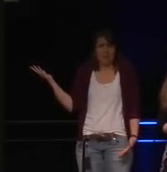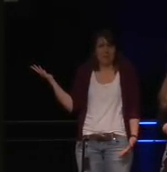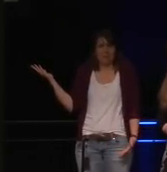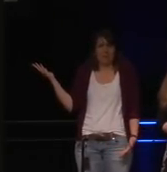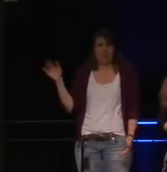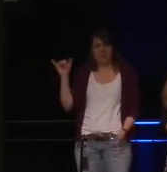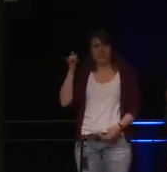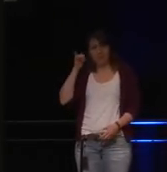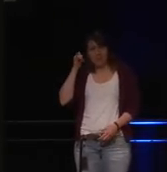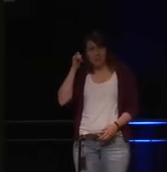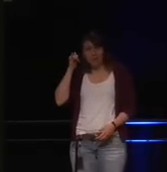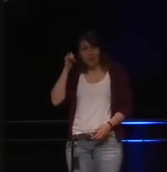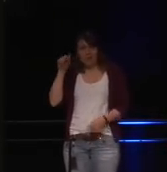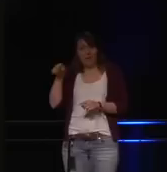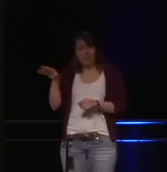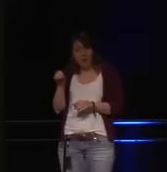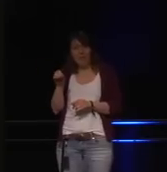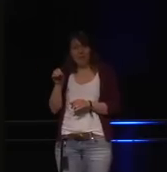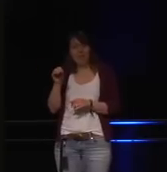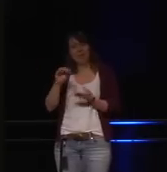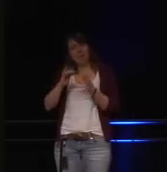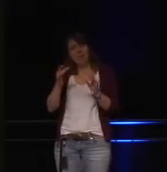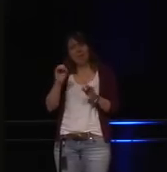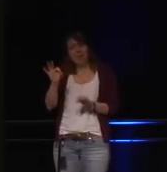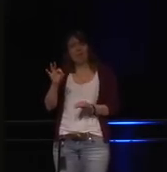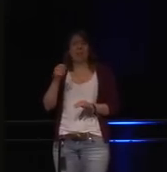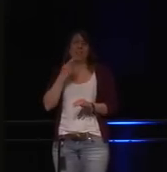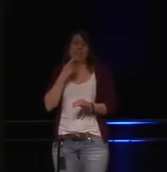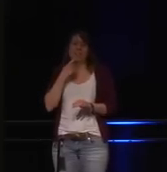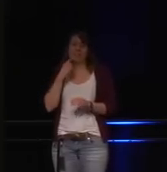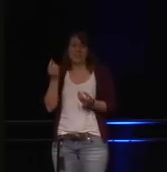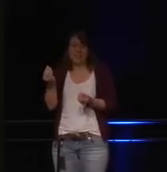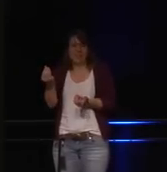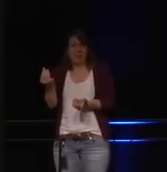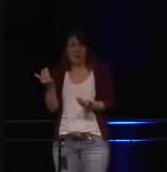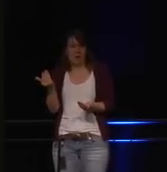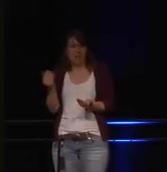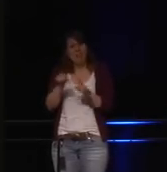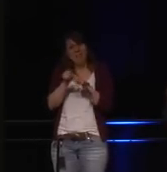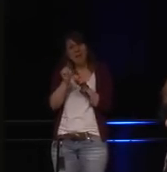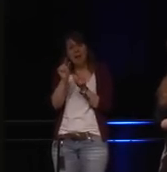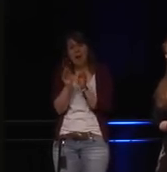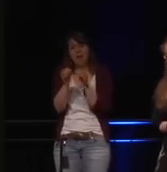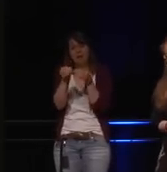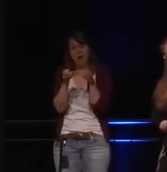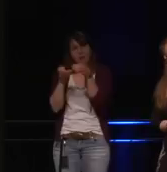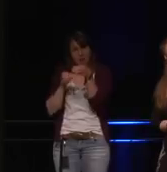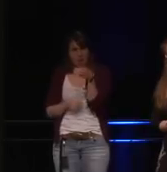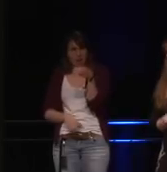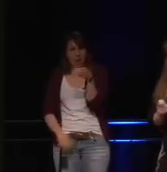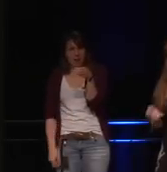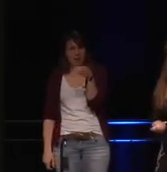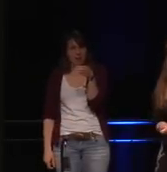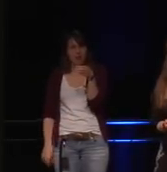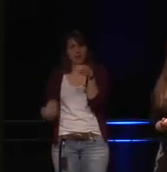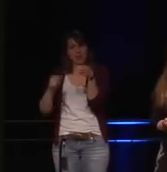Es ist ein Sensor für die Toilette, was eine kleine Box ist, die man in die